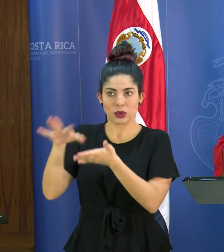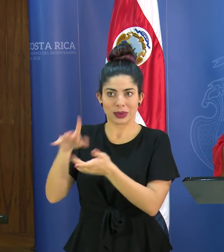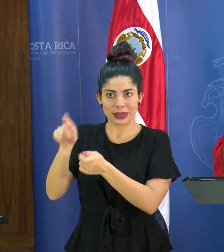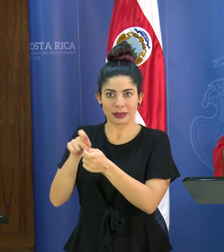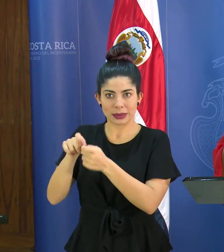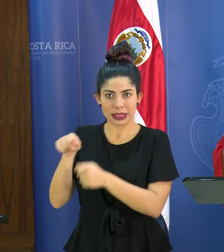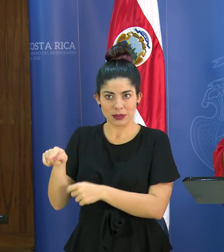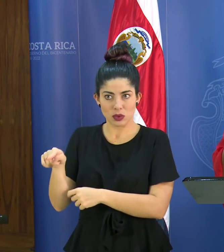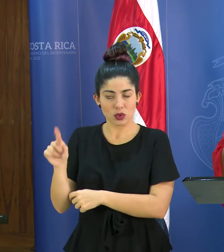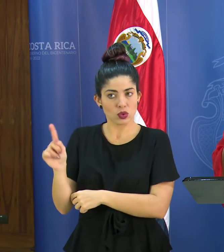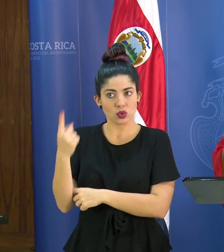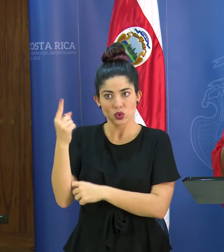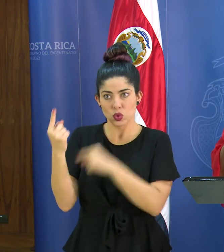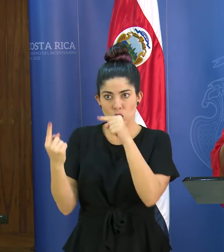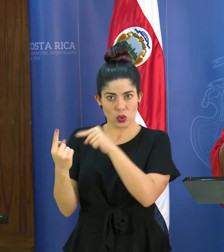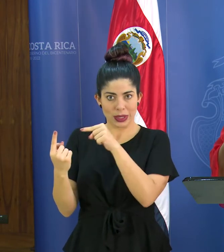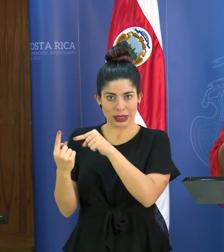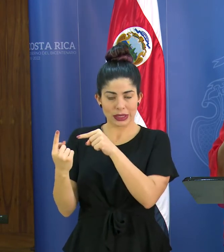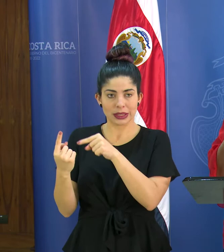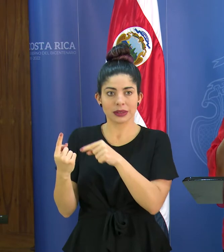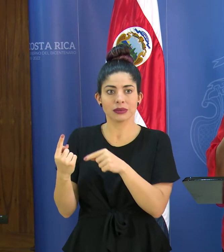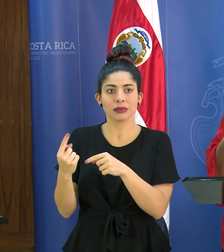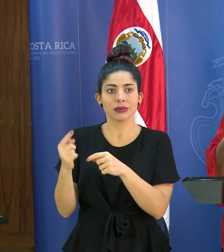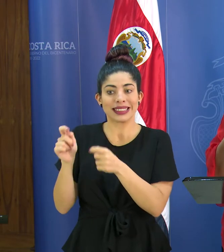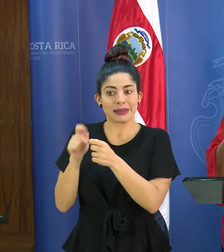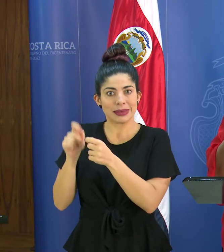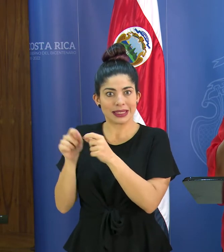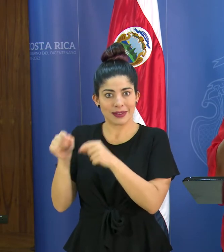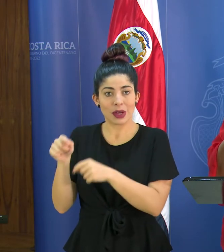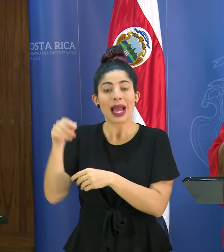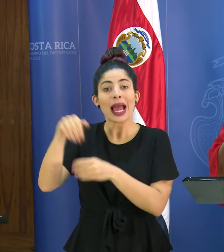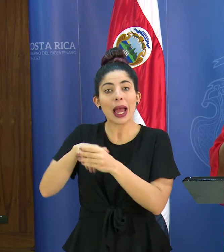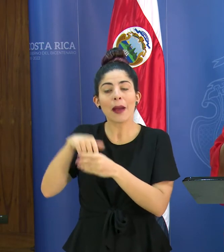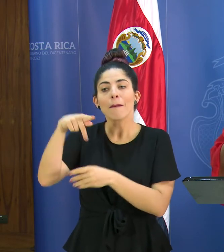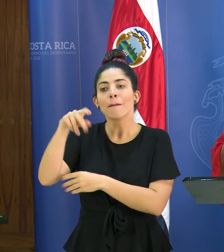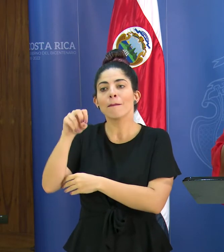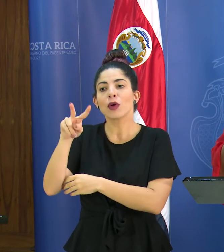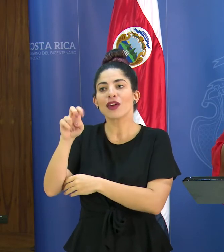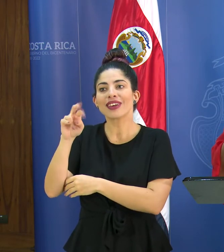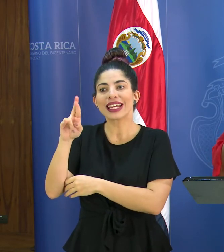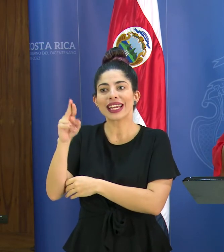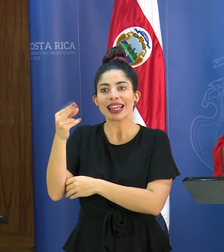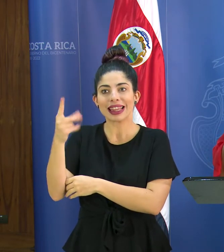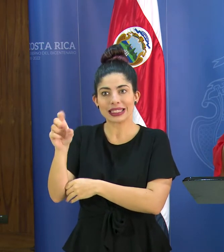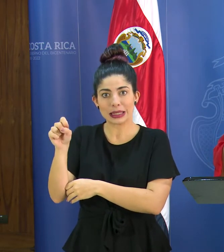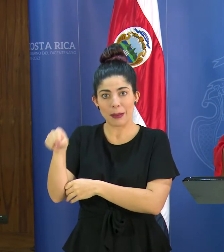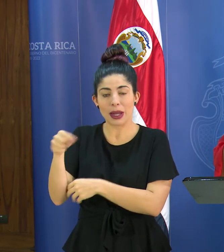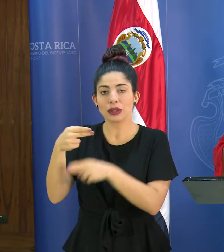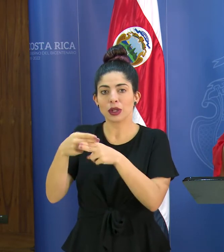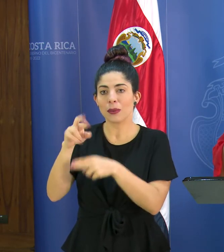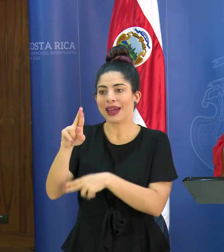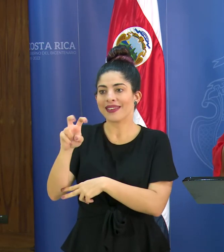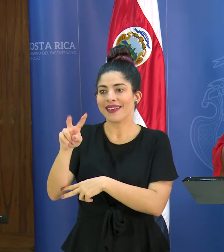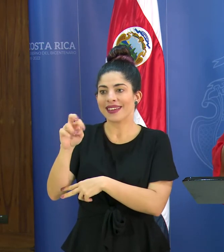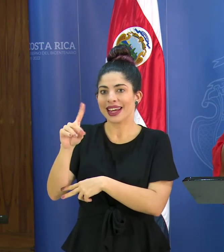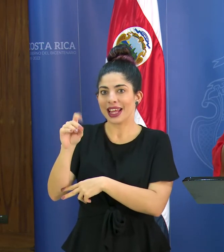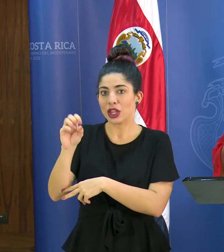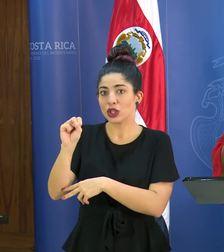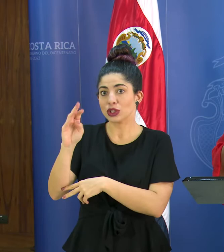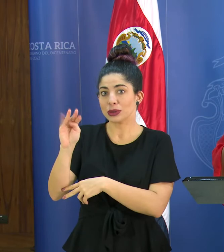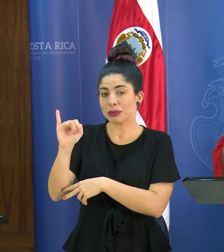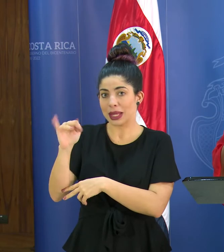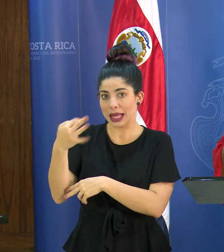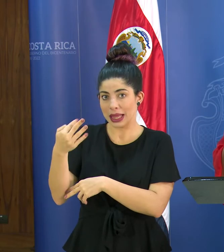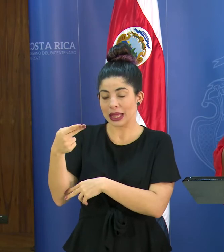específico solamente el centro específico del porvenir de desamparados el reverendo Smith es donde se